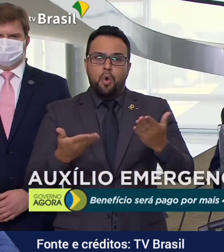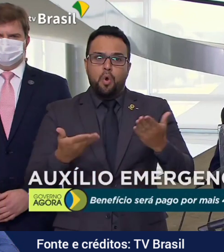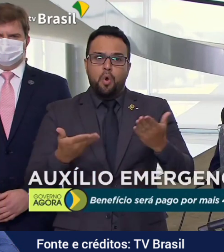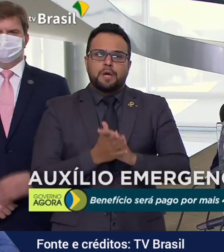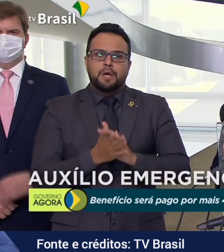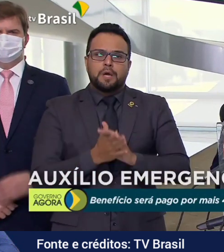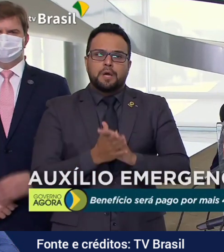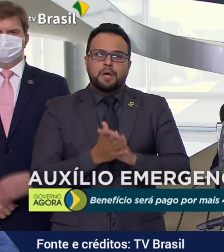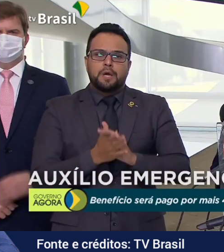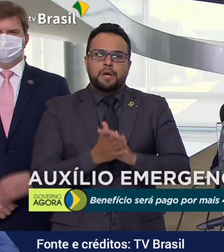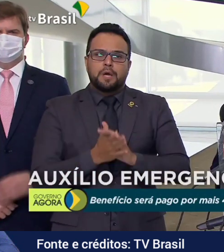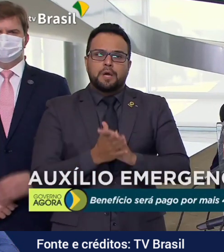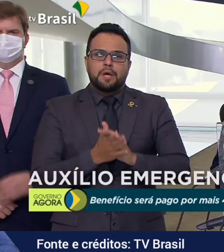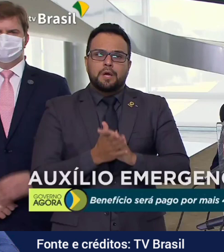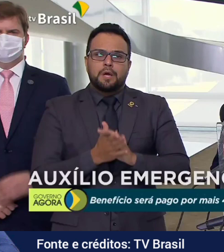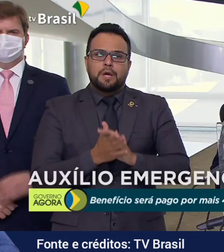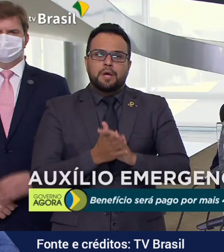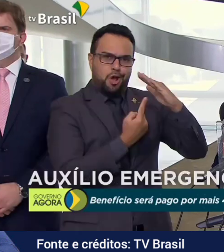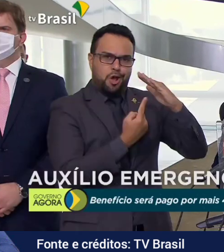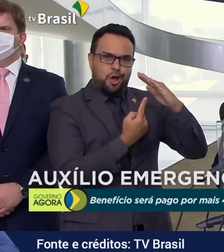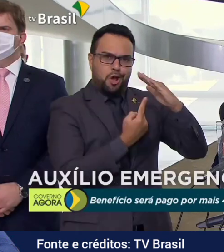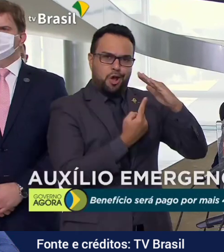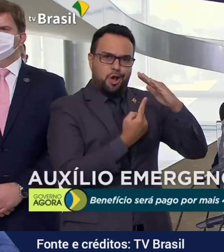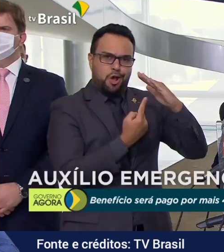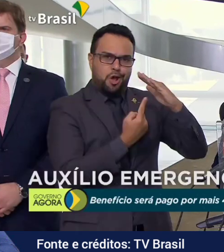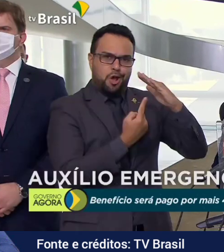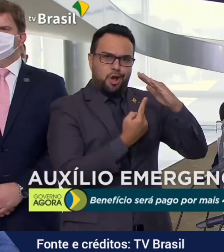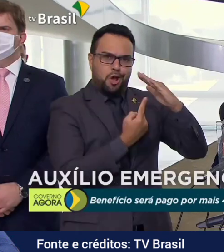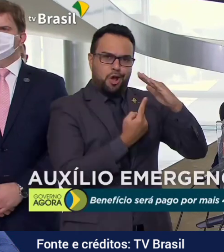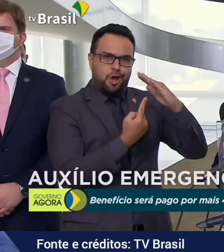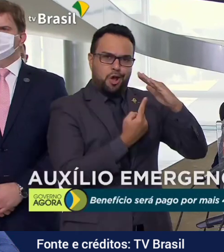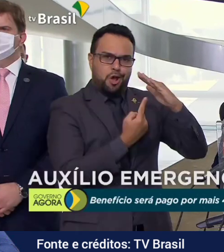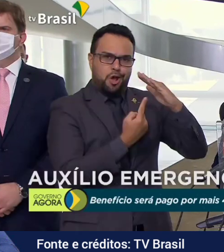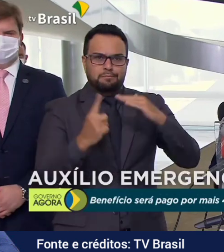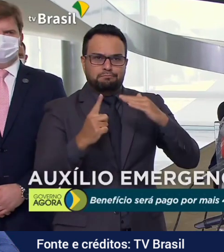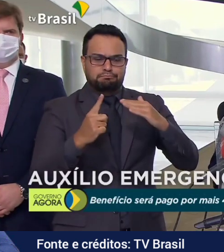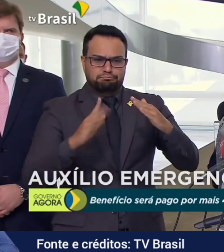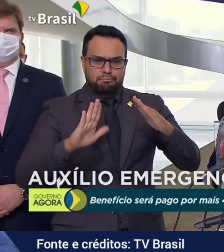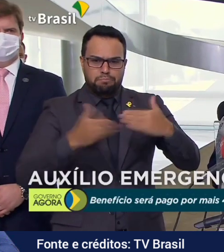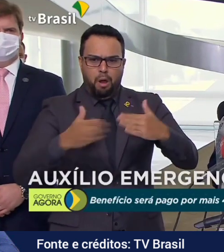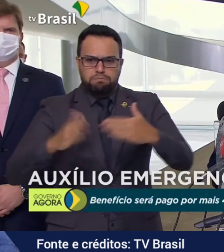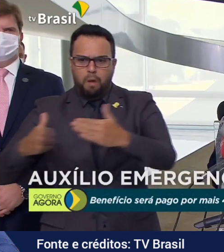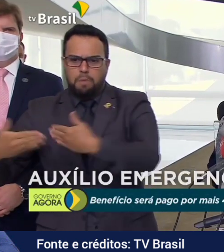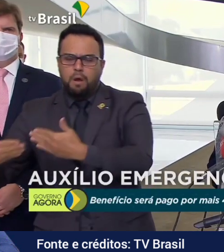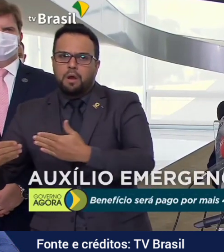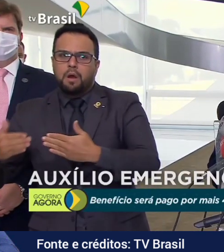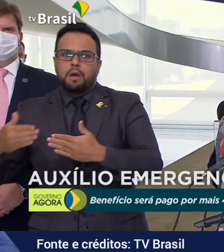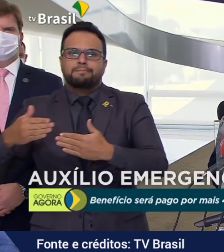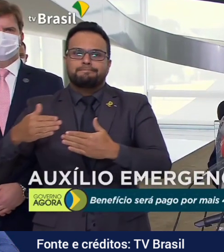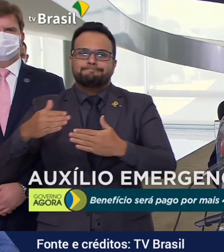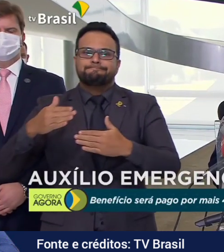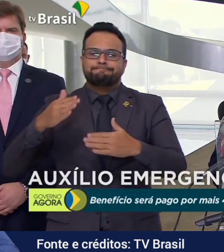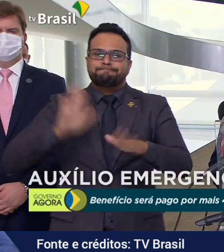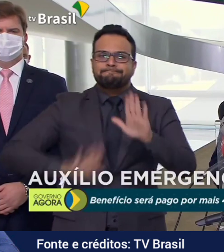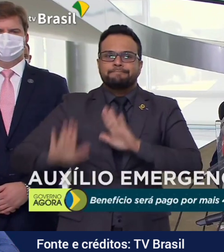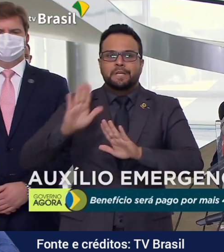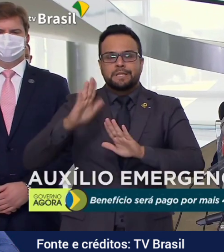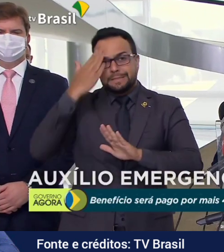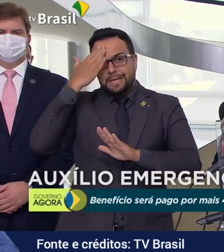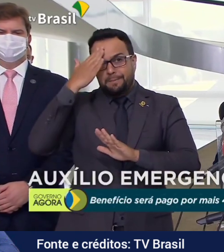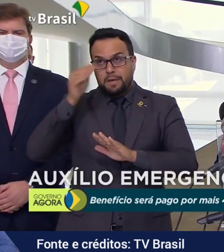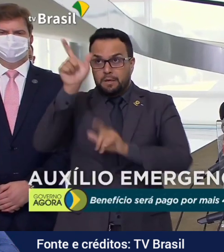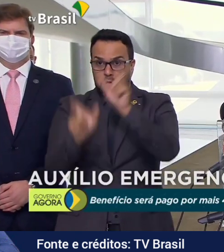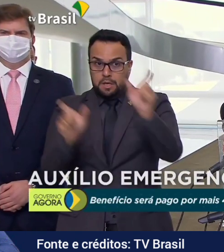lockdown seja revista. Isso cabe na ponta da linha aos governadores e aos